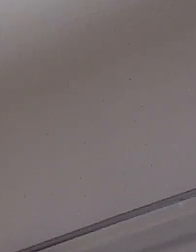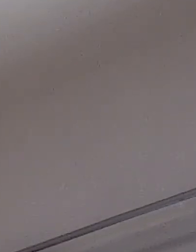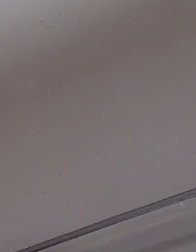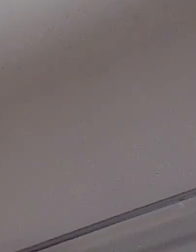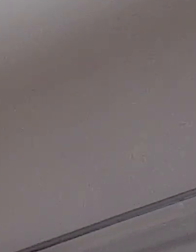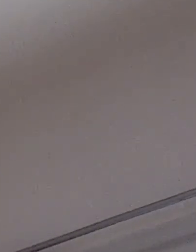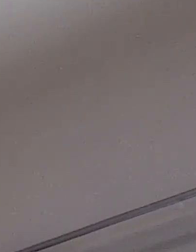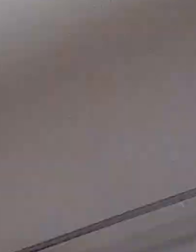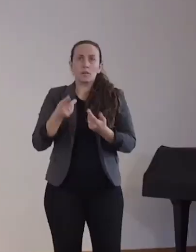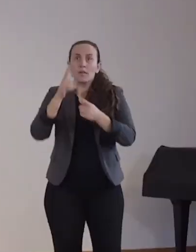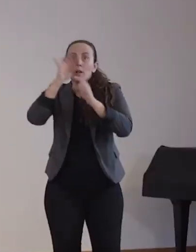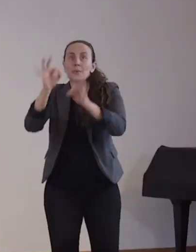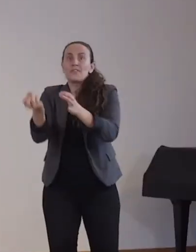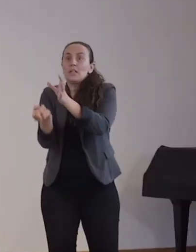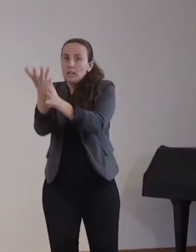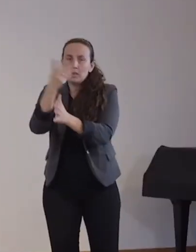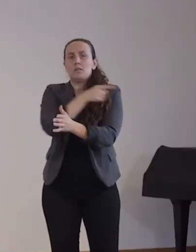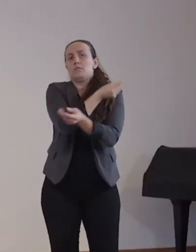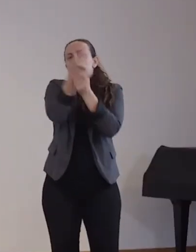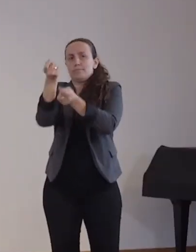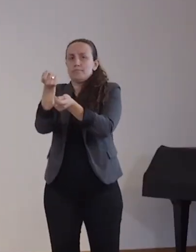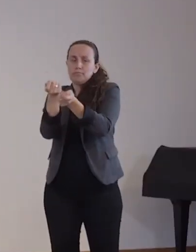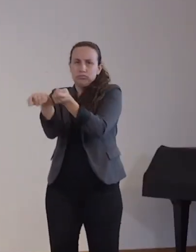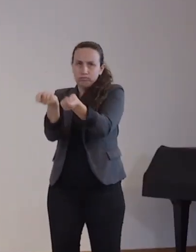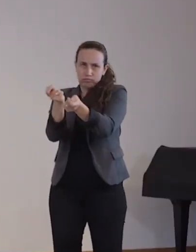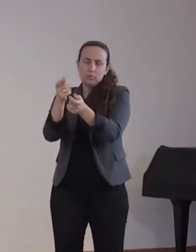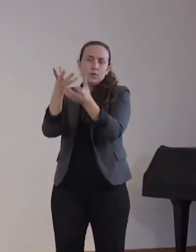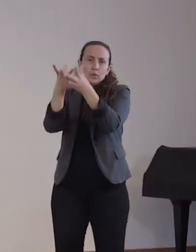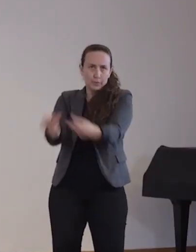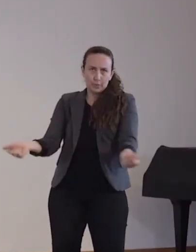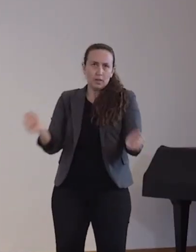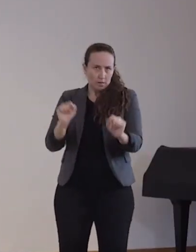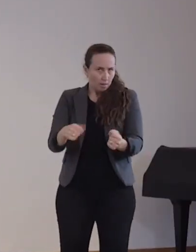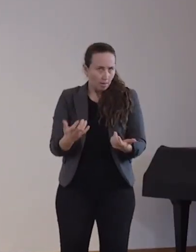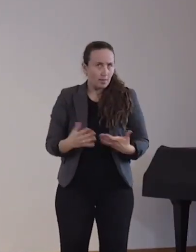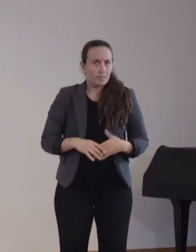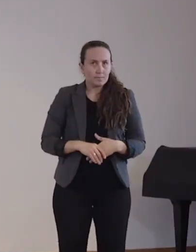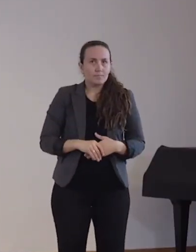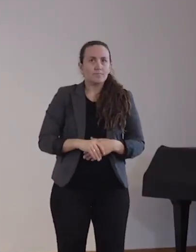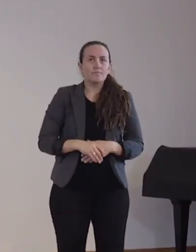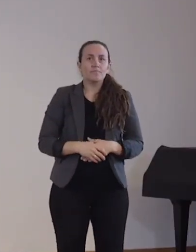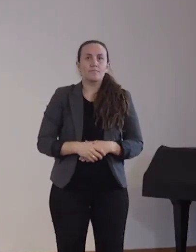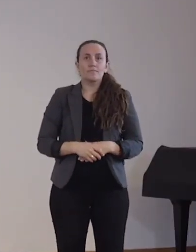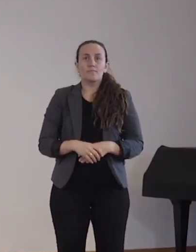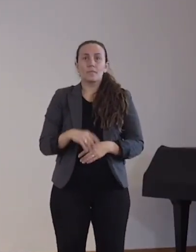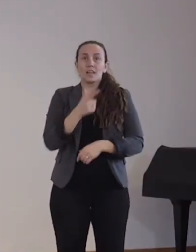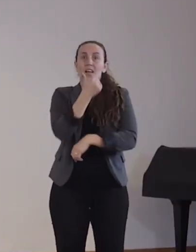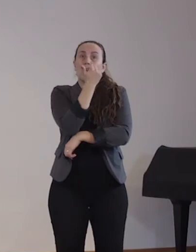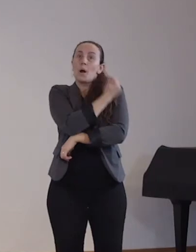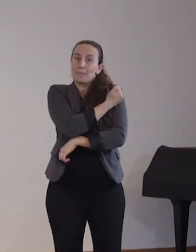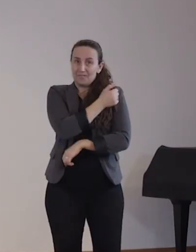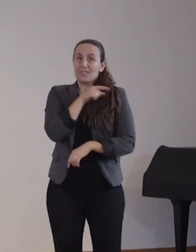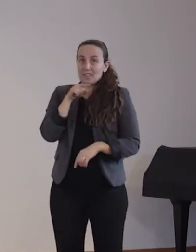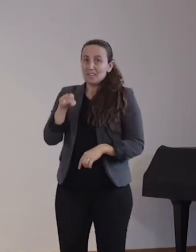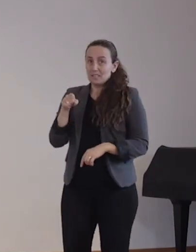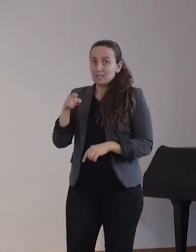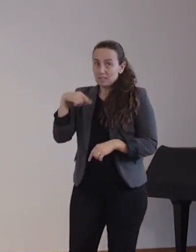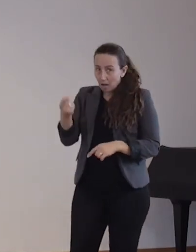sodass ein Versterben am Impfen sicherlich deutlich, deutlich unwahrscheinlicher ist als ein Versterben am Last-CoV-2